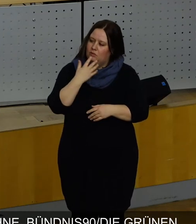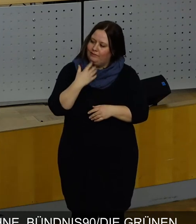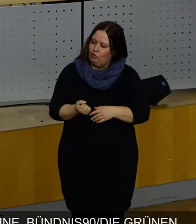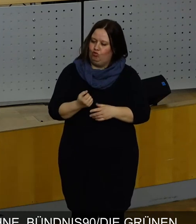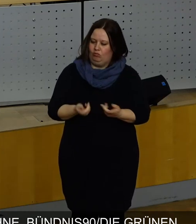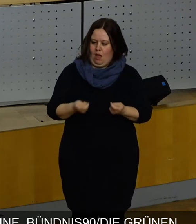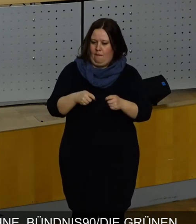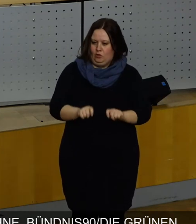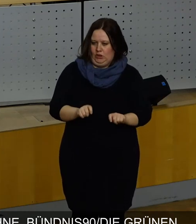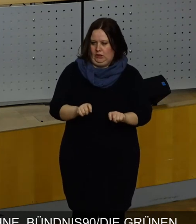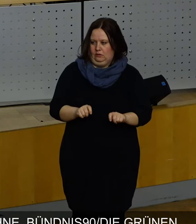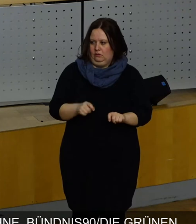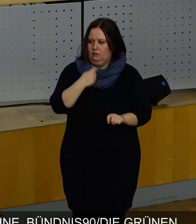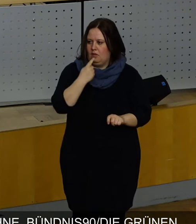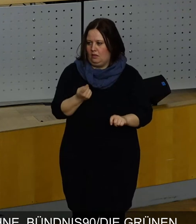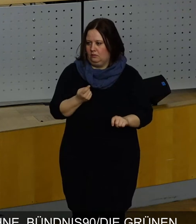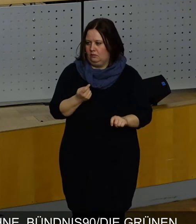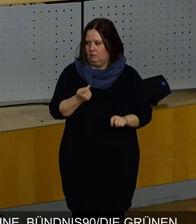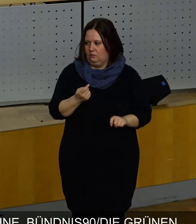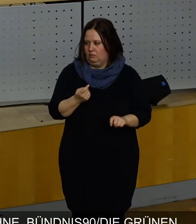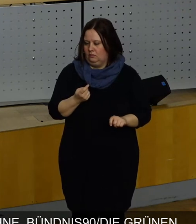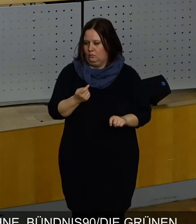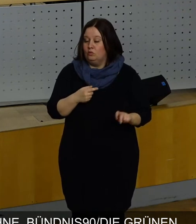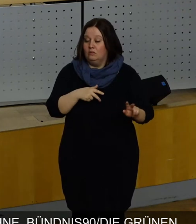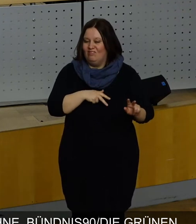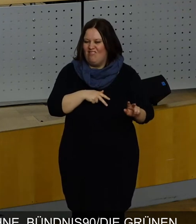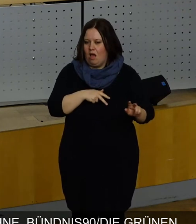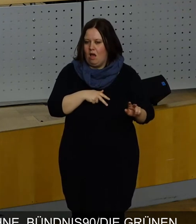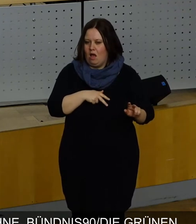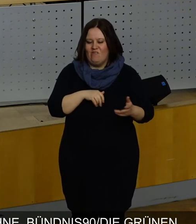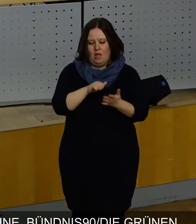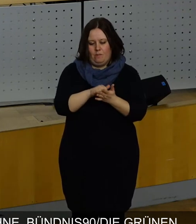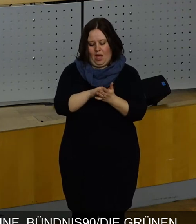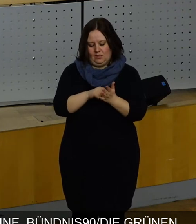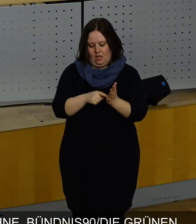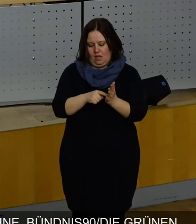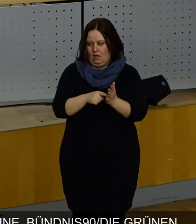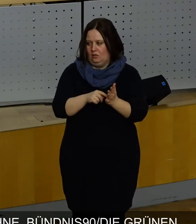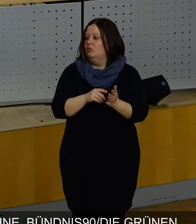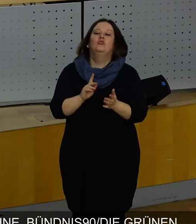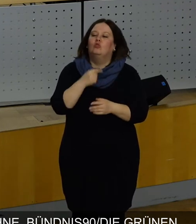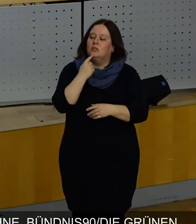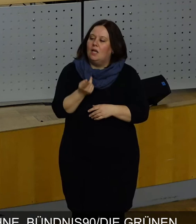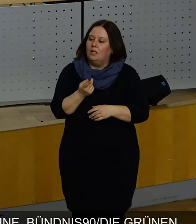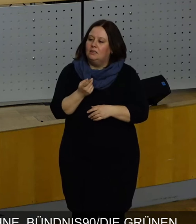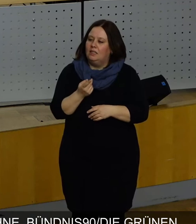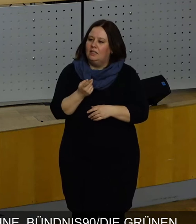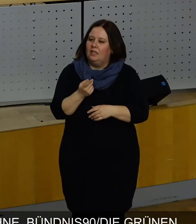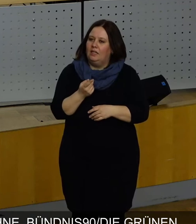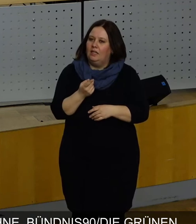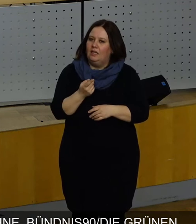abschließend nur noch mal kurz sagen, was ich tatsächlich auch in der Pressemitteilung schon gesagt habe.